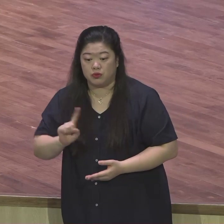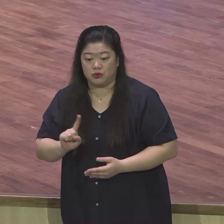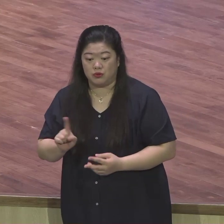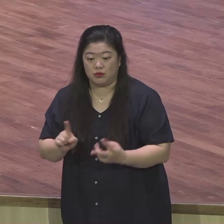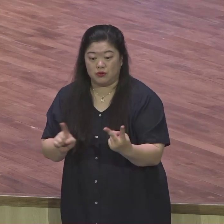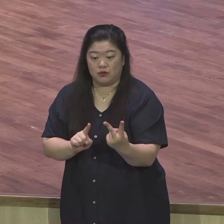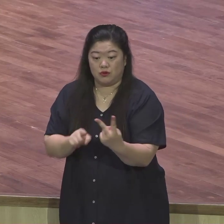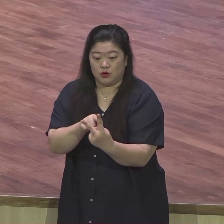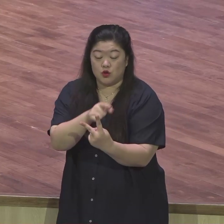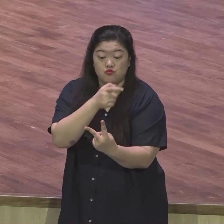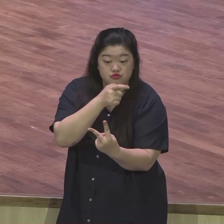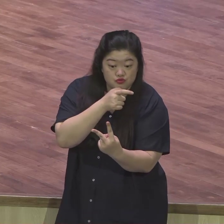내부에 있습니다.